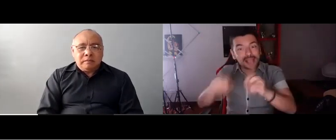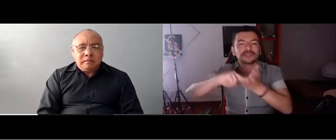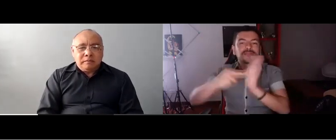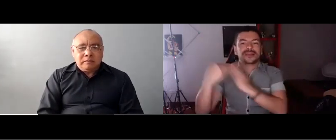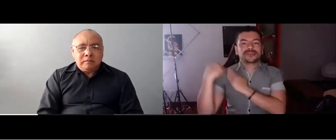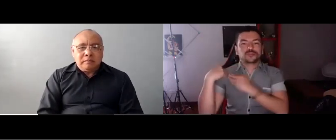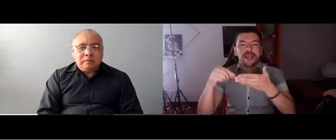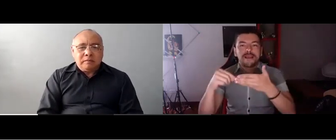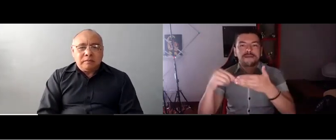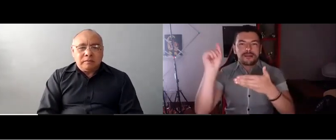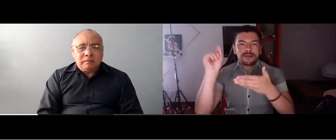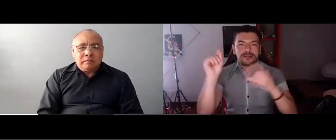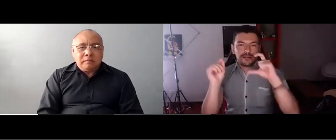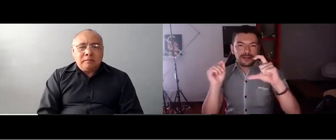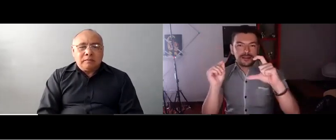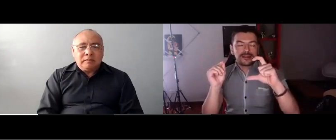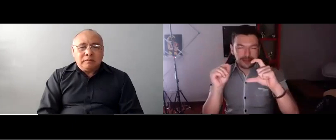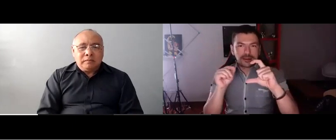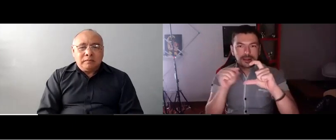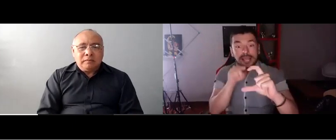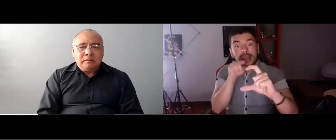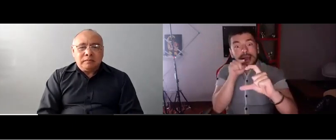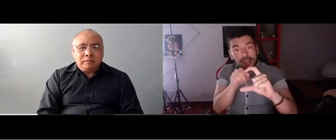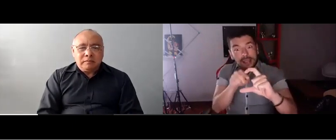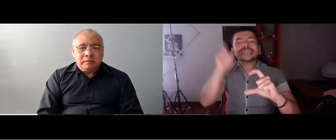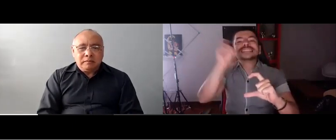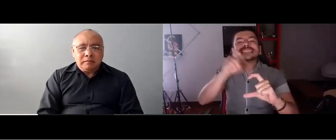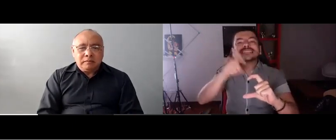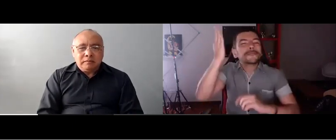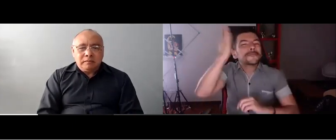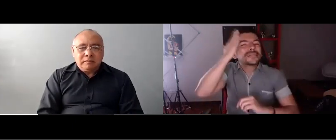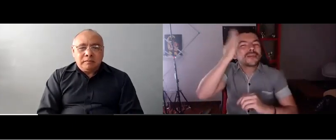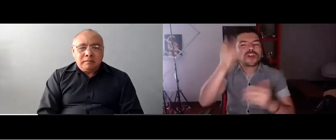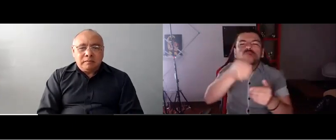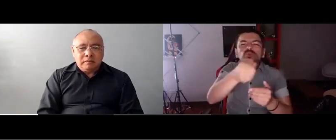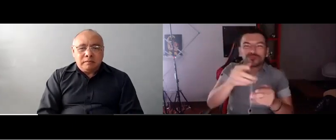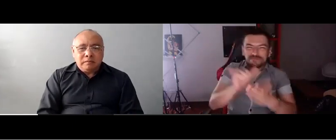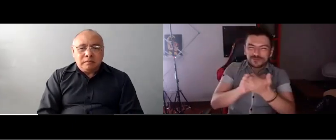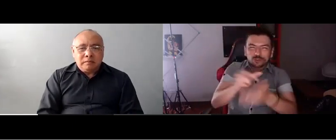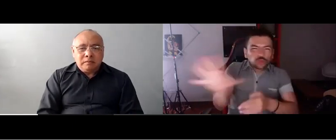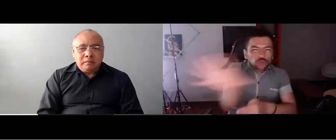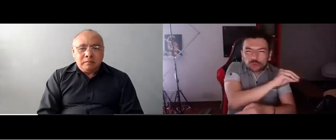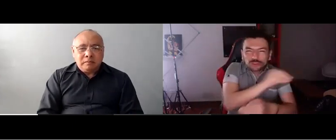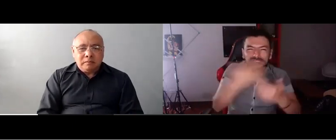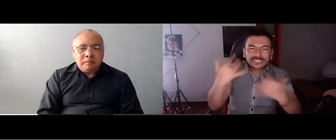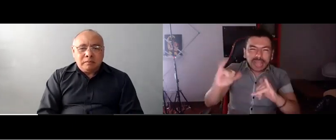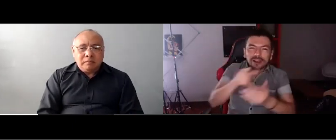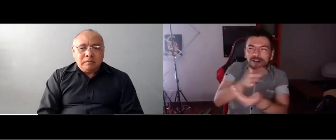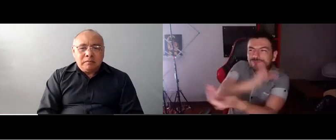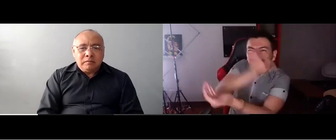con cada ente de gobierno municipal o departamental. Entonces, ¿qué se hace? Las secretarías de movilidad son las